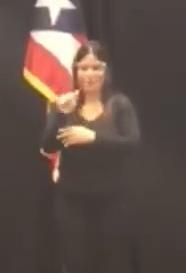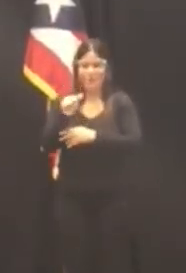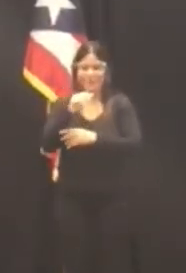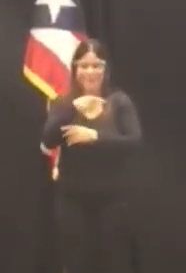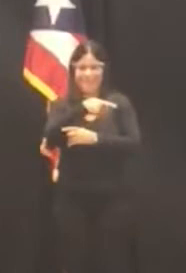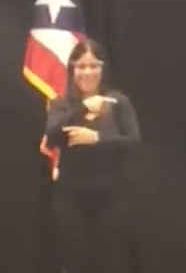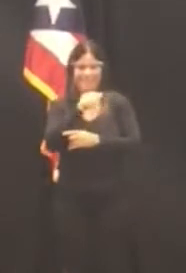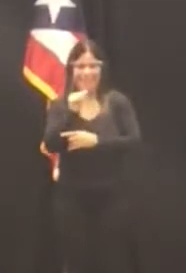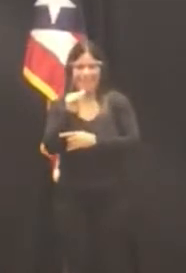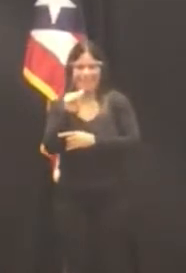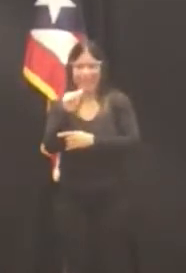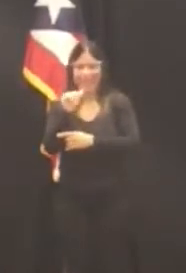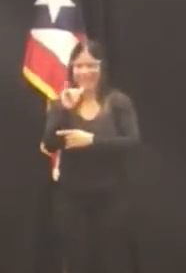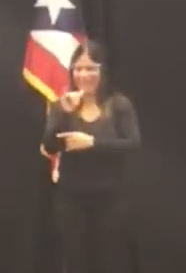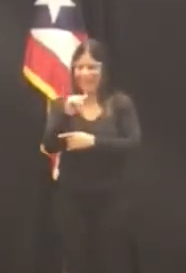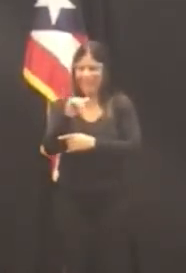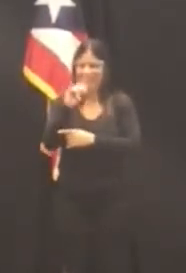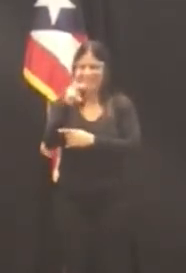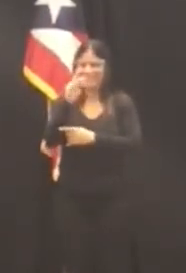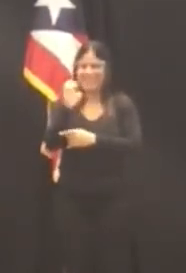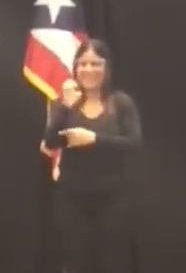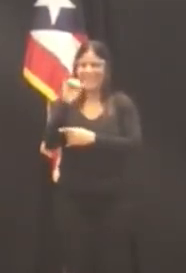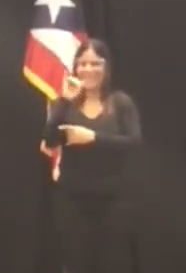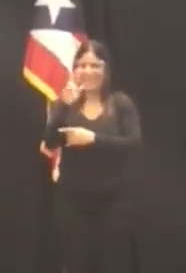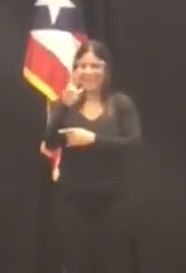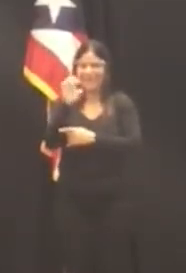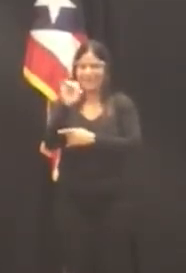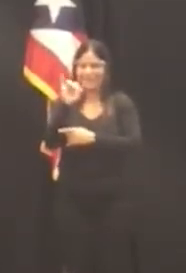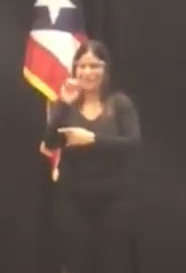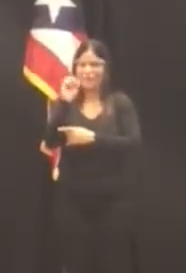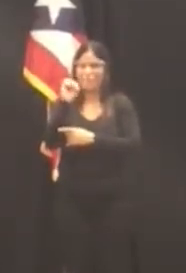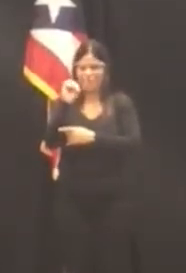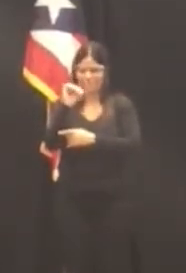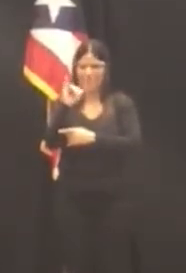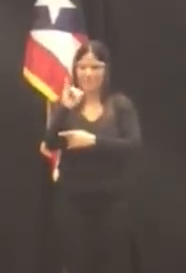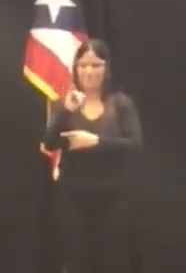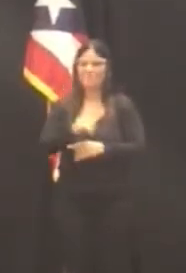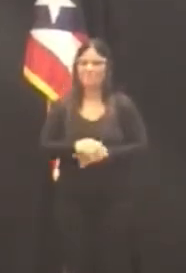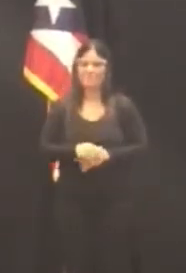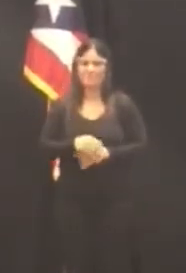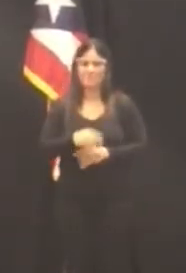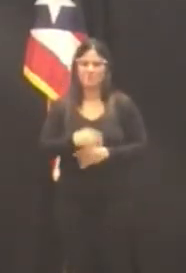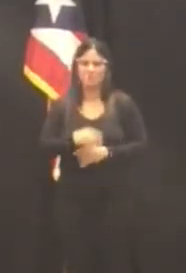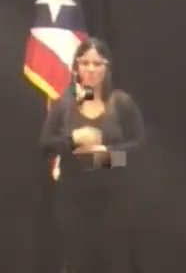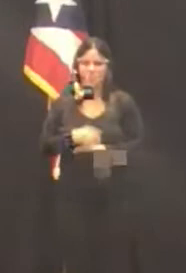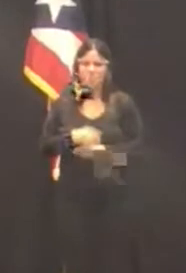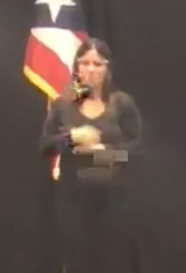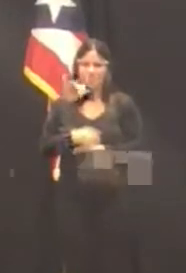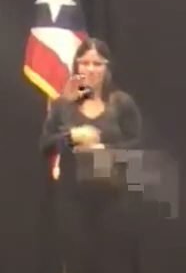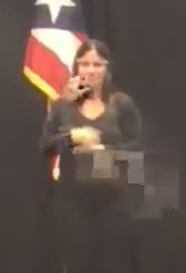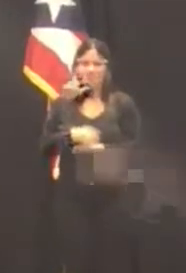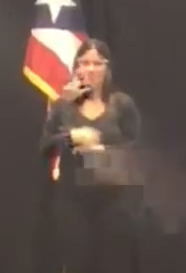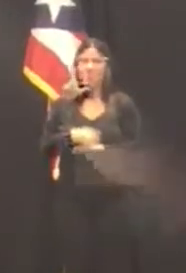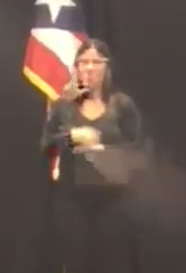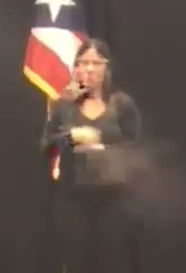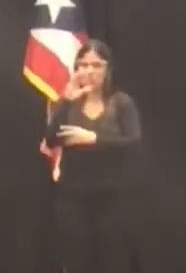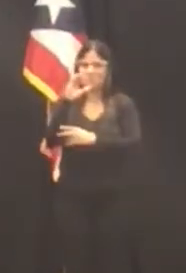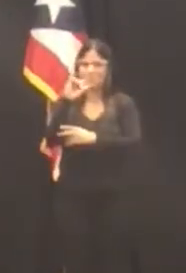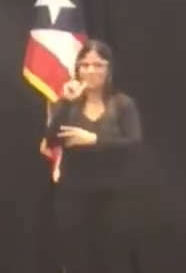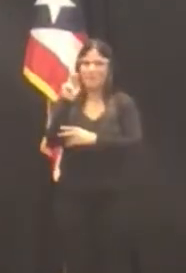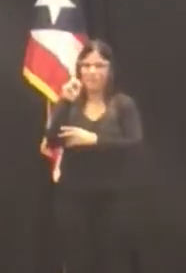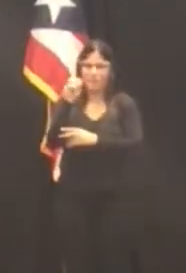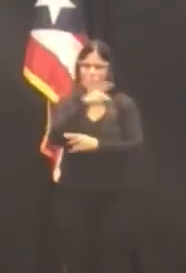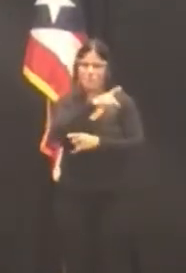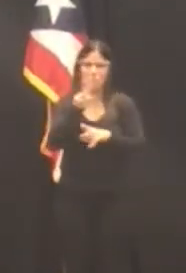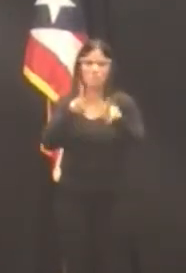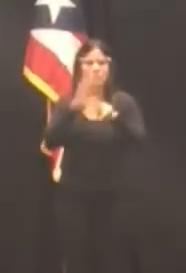un reconocido contador público autorizado que ha realizado múltiples procesos de auditorías supervisando